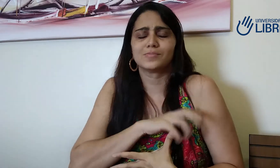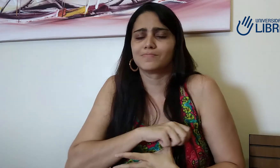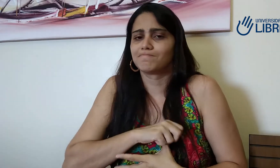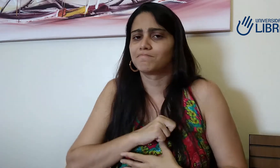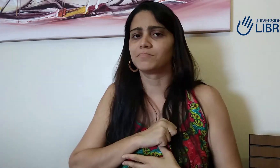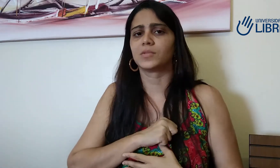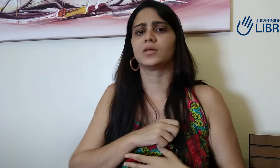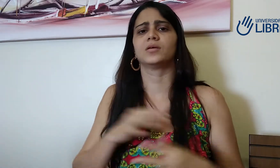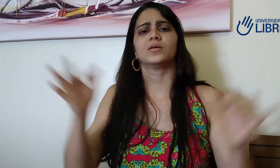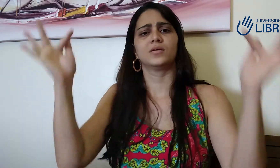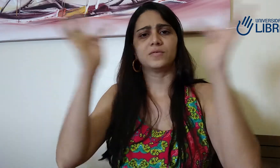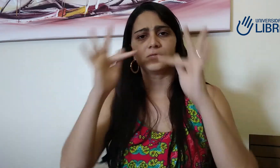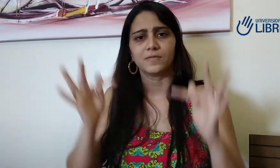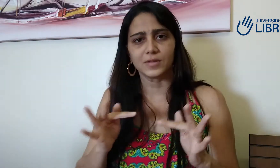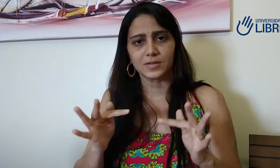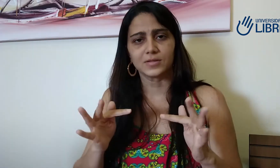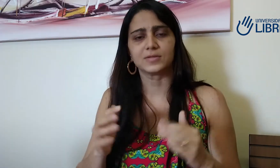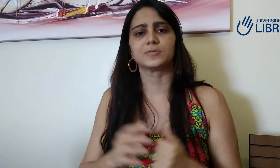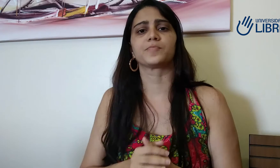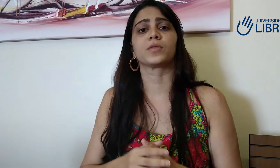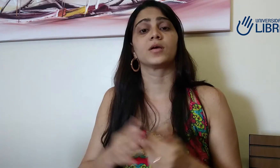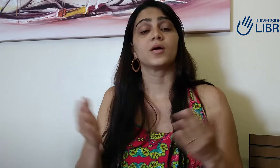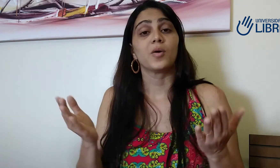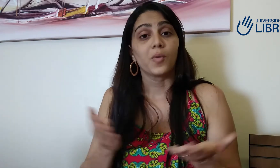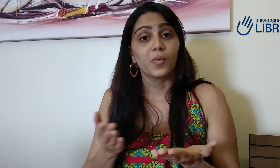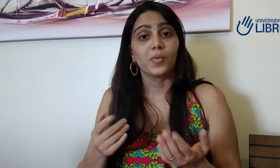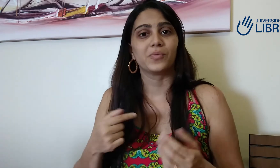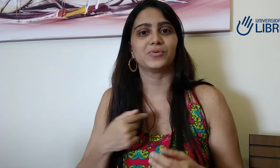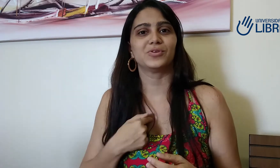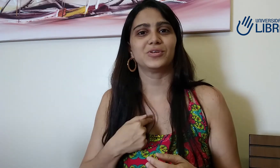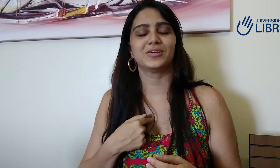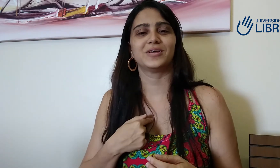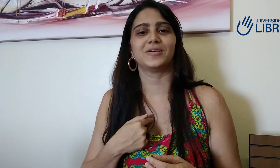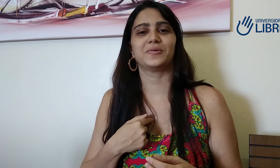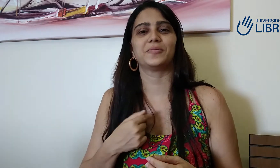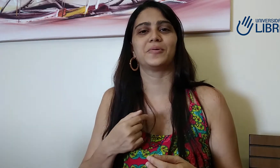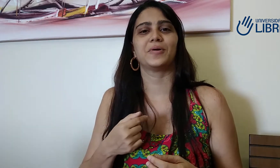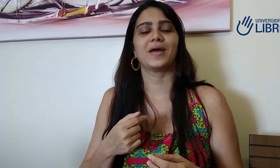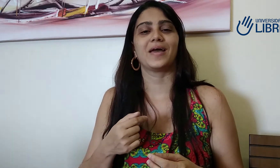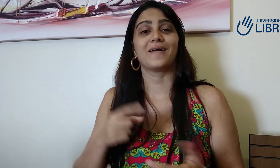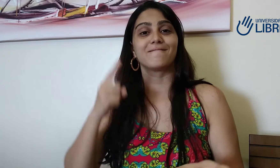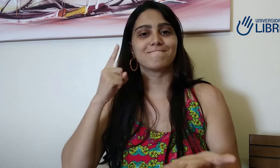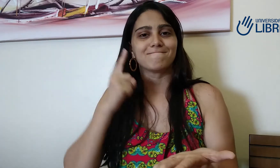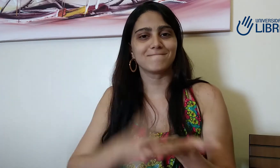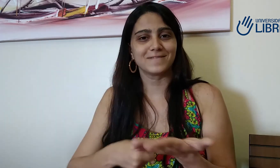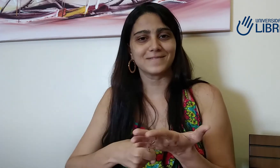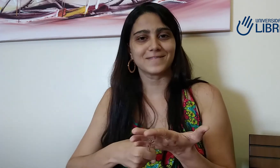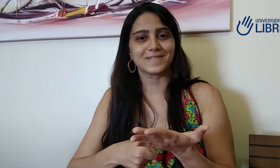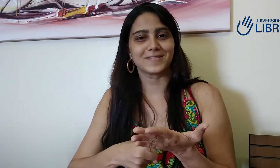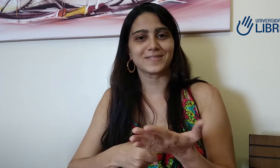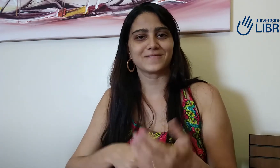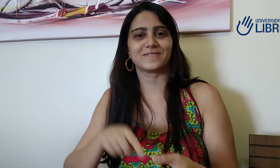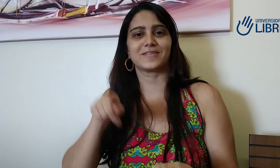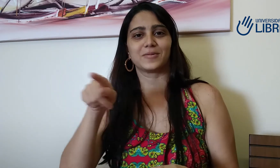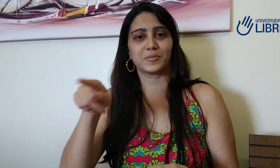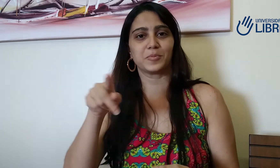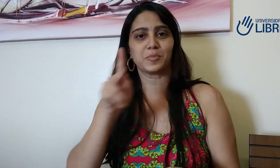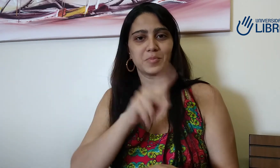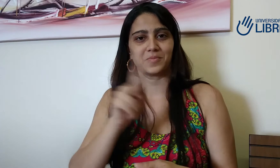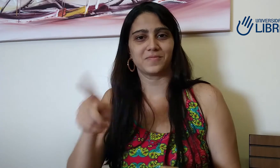feliz. Então, se vocês quiserem fazer esse curso, participar, vocês vão gostar muito, eu gostei muito, fiquei muito feliz, o método